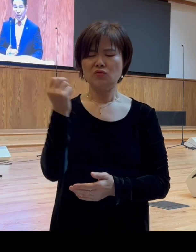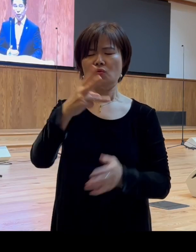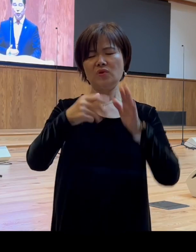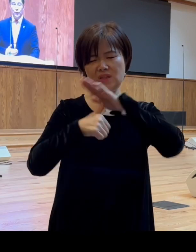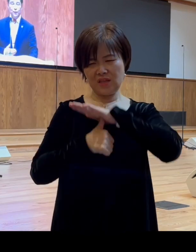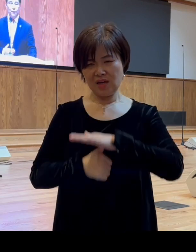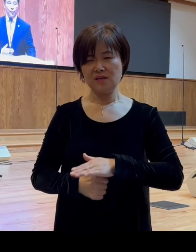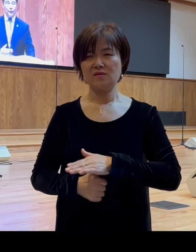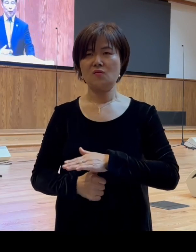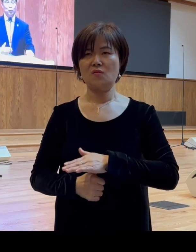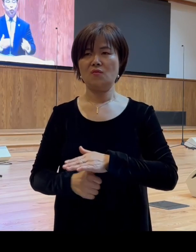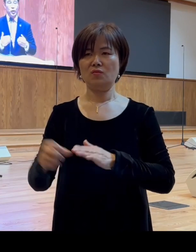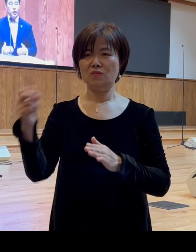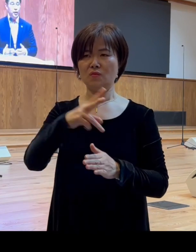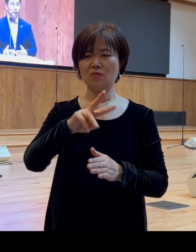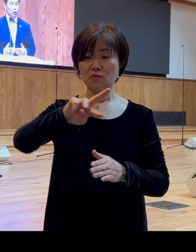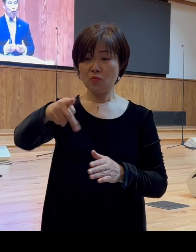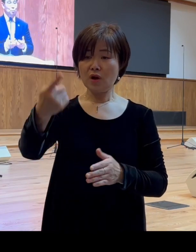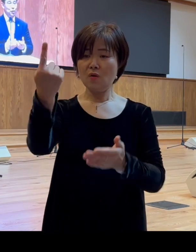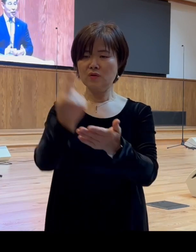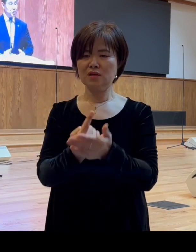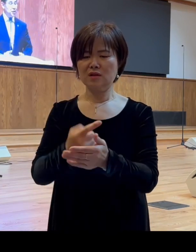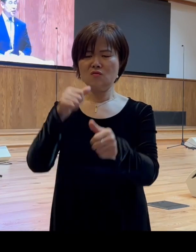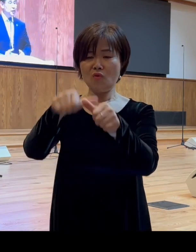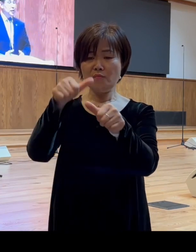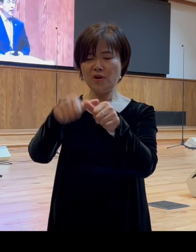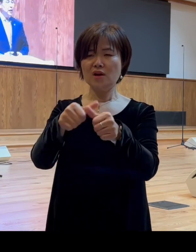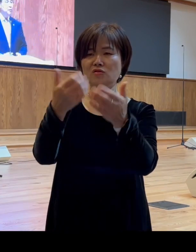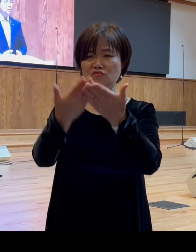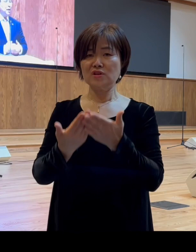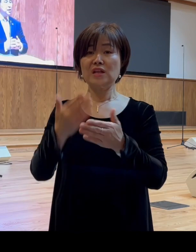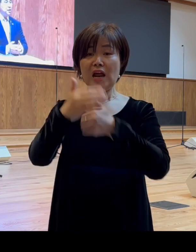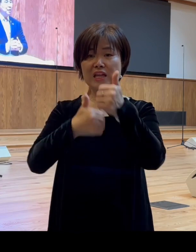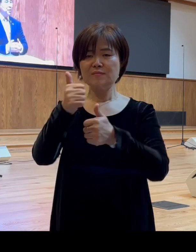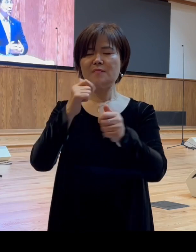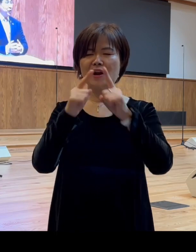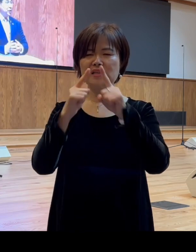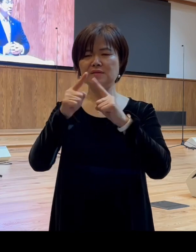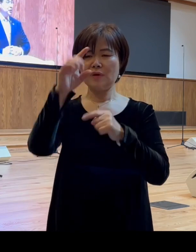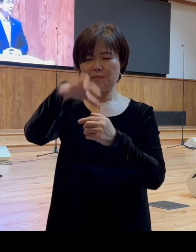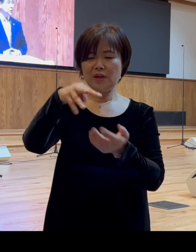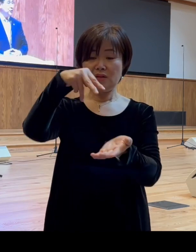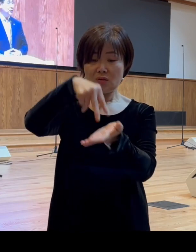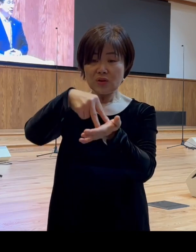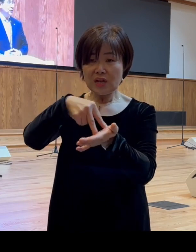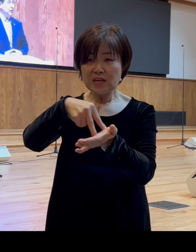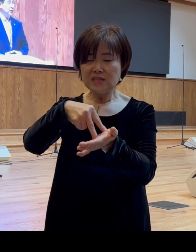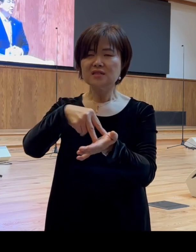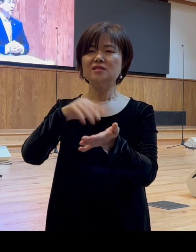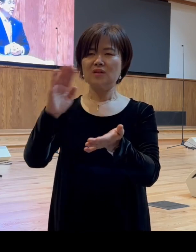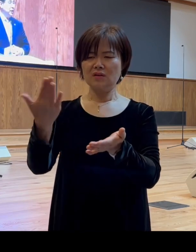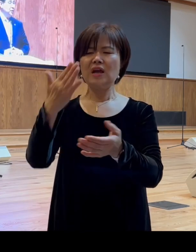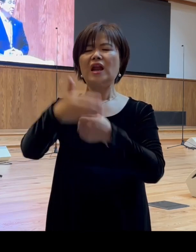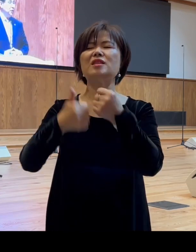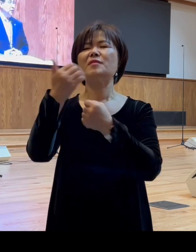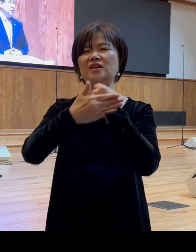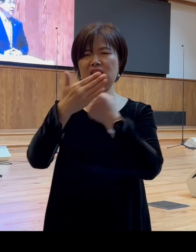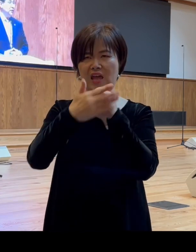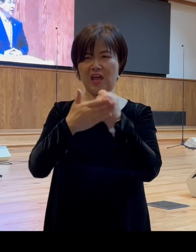그럼 돌이키기를 권면하시는 하나님의 말씀 앞에 서게 하신 것은요 하나님의 은혜입니다 그럼